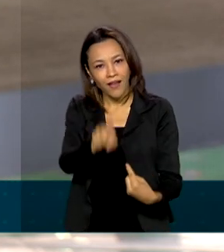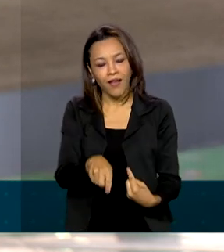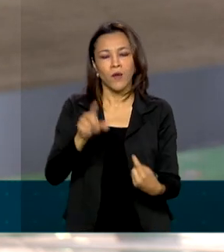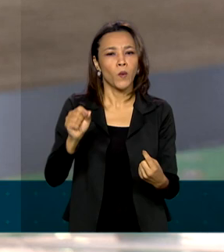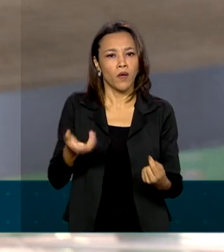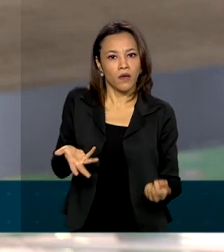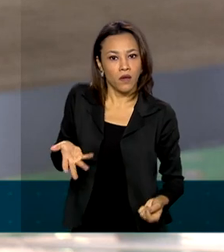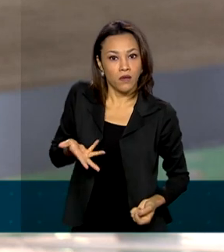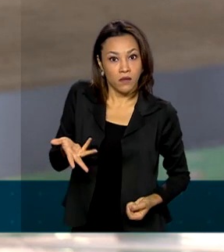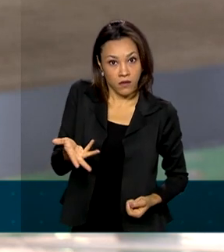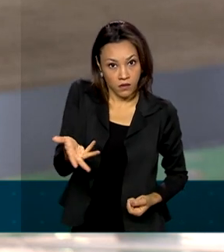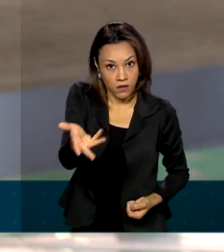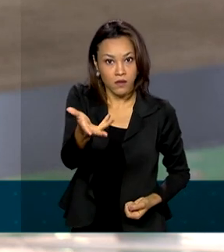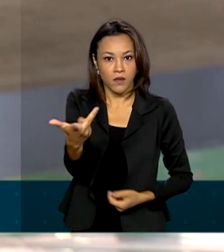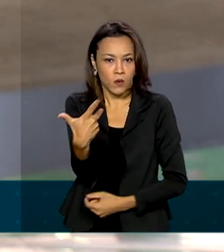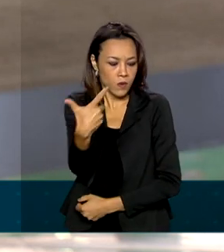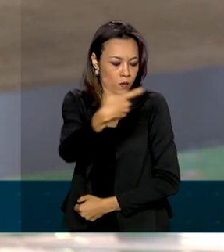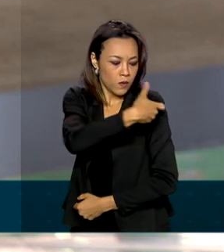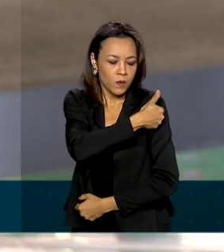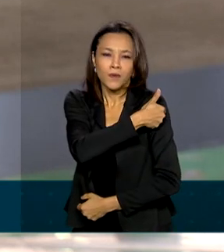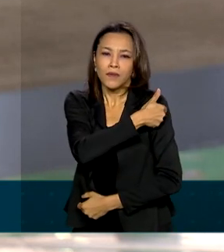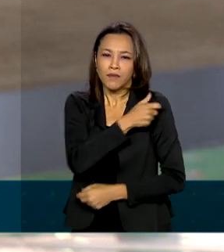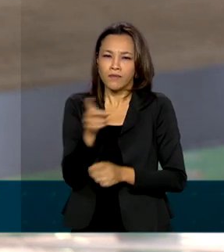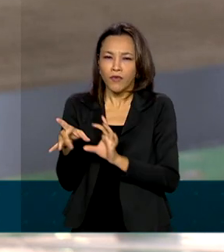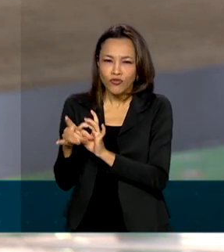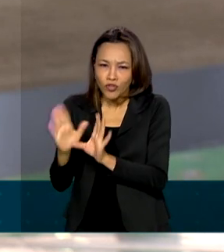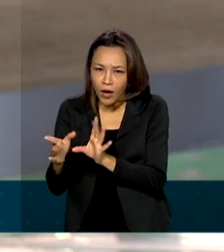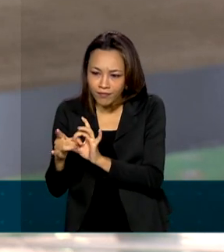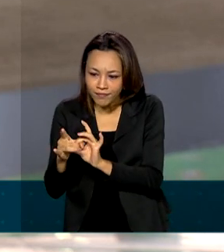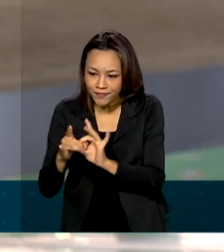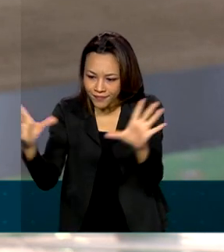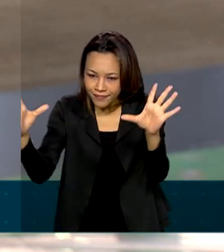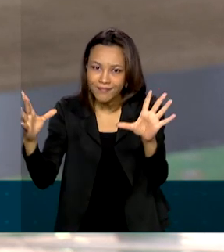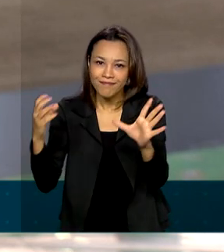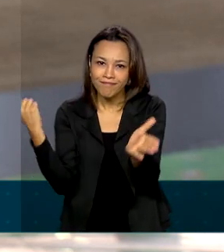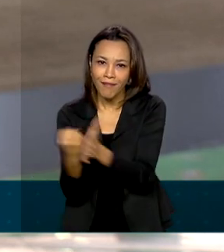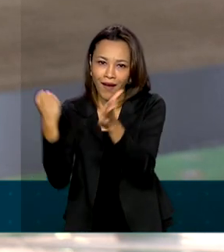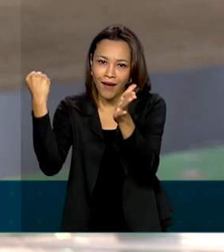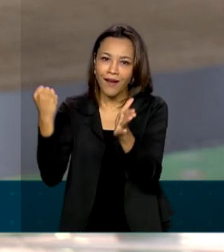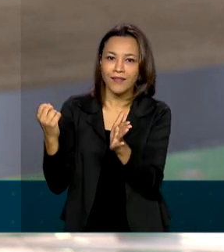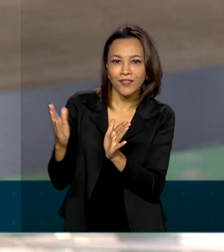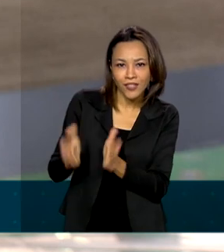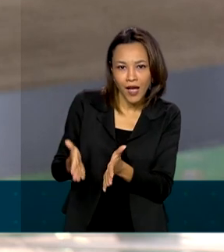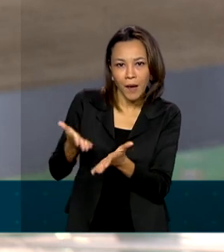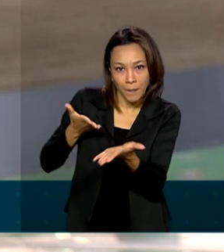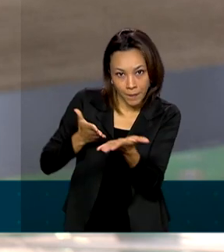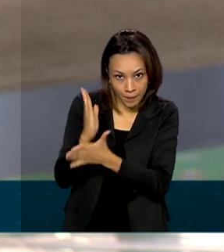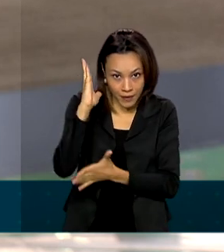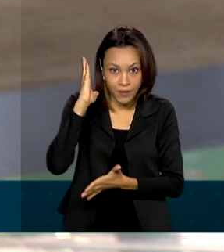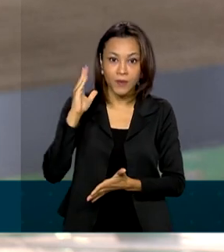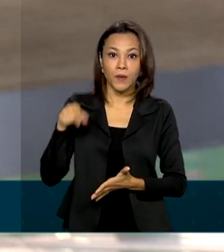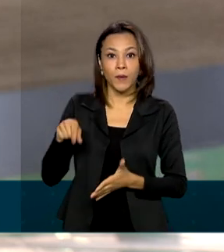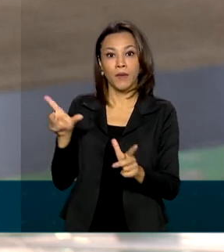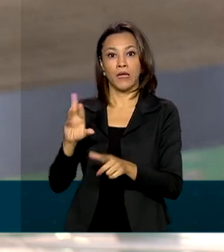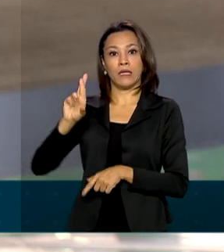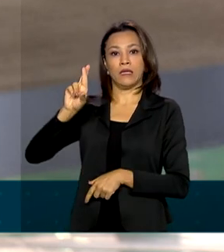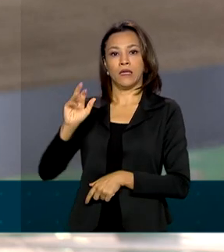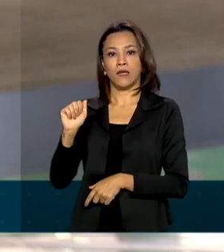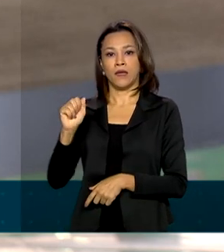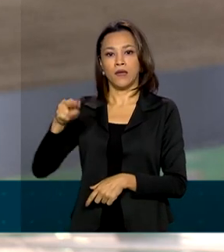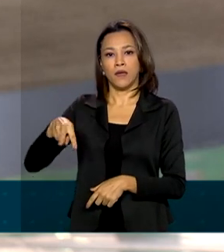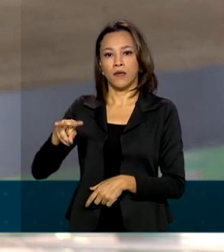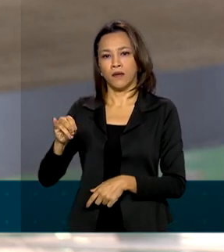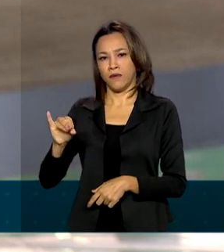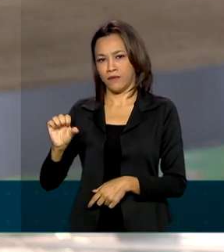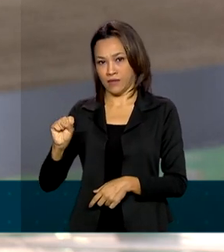acelerar o processo de vacinação assim que as vacinas forem devidamente certificadas, aprovadas pela Anvisa. Segundo o